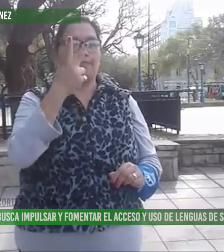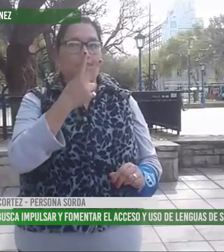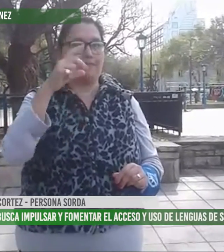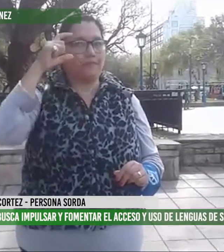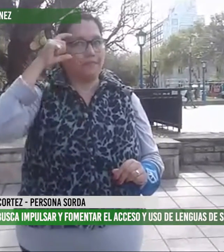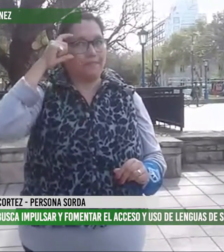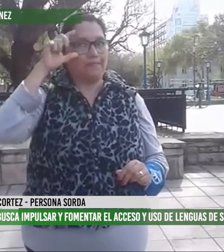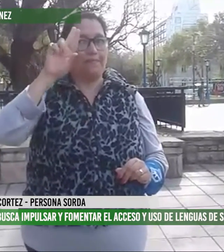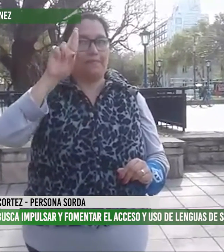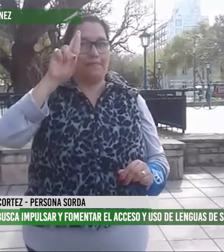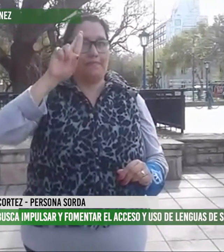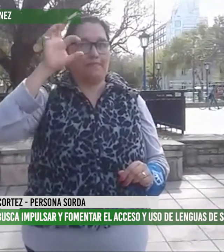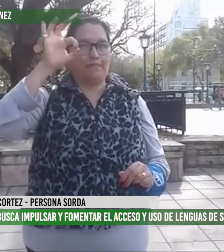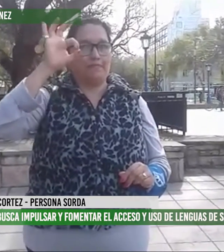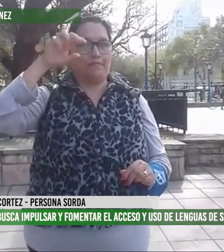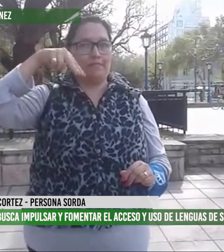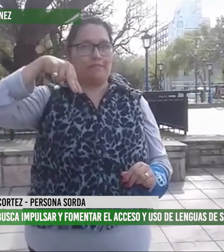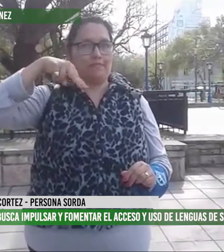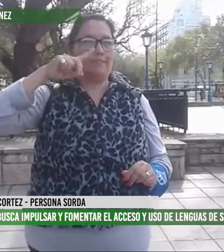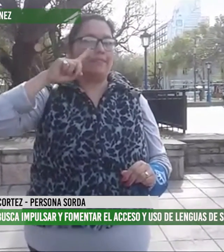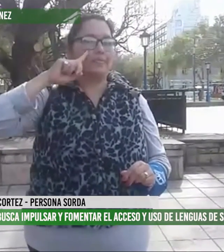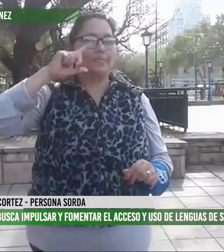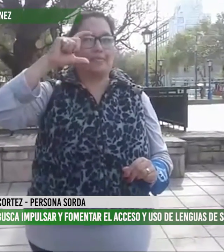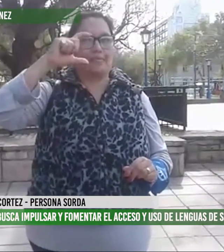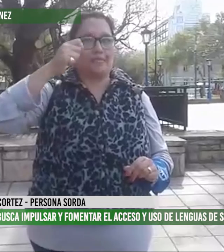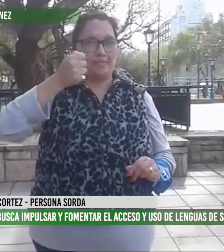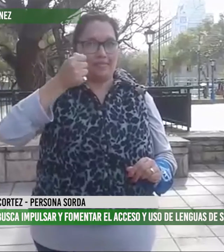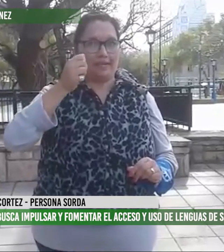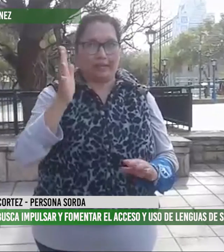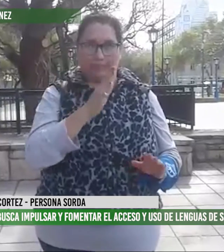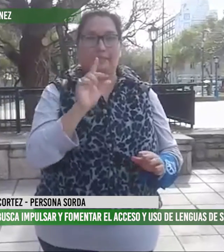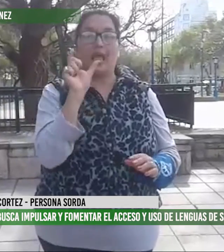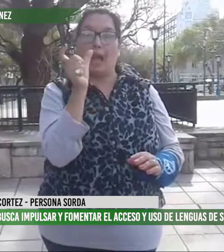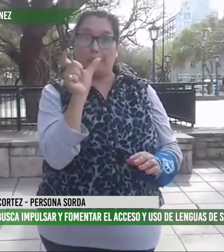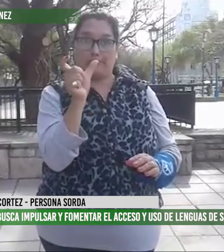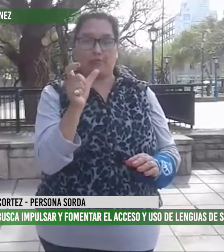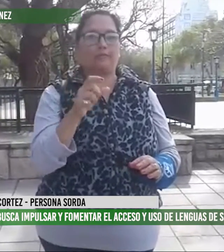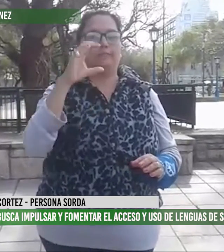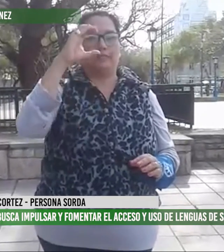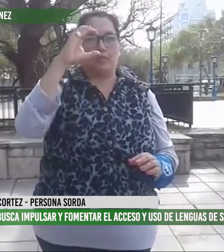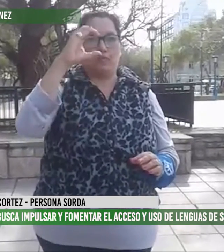Me llamo Verónica, y mi apellido